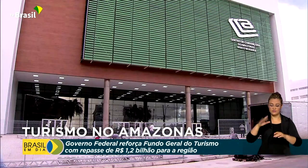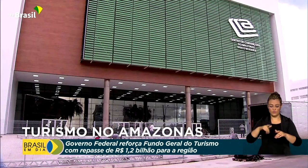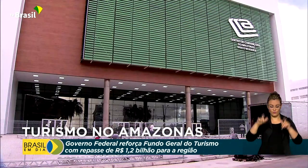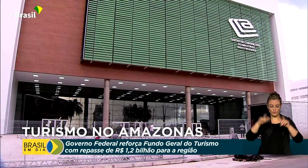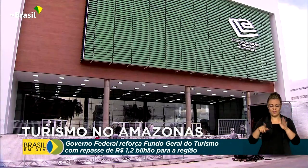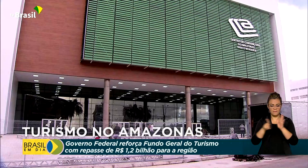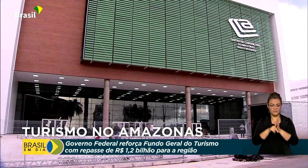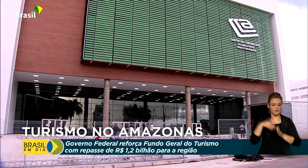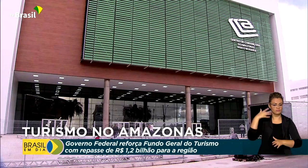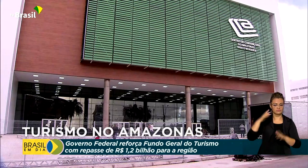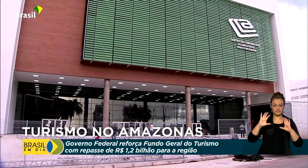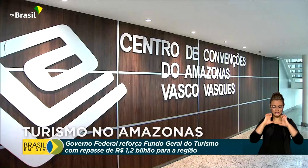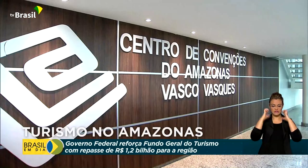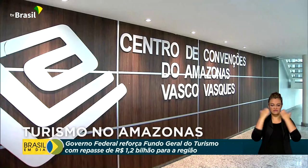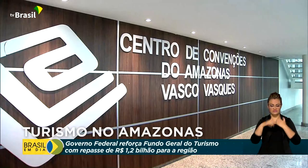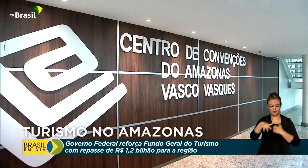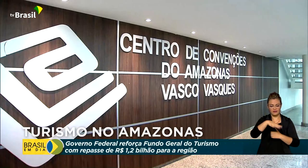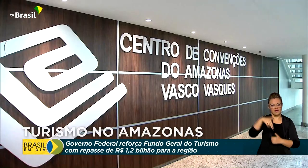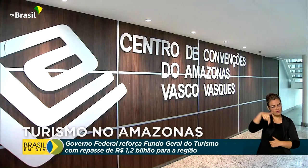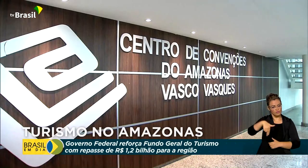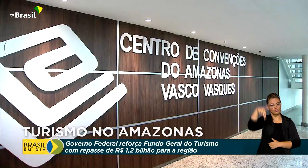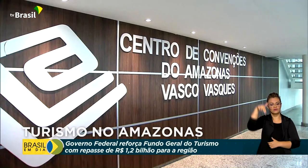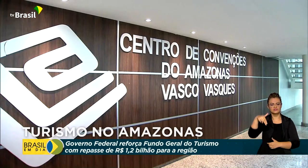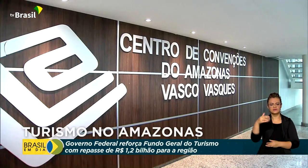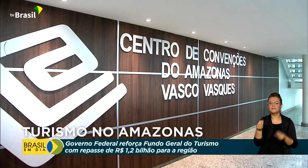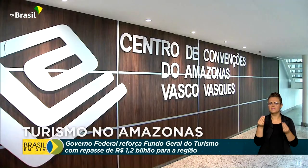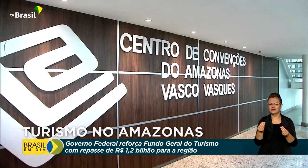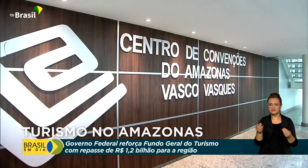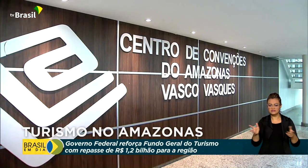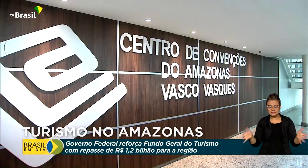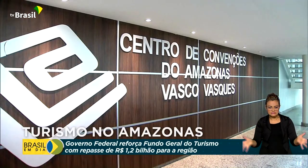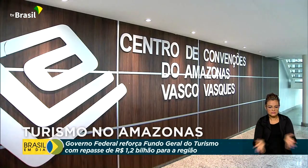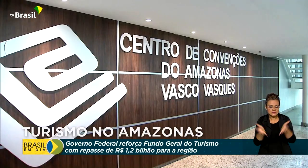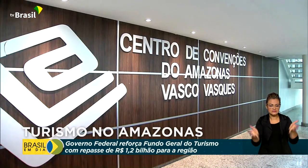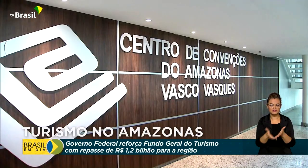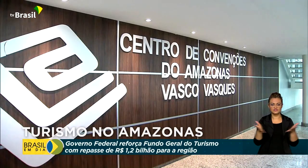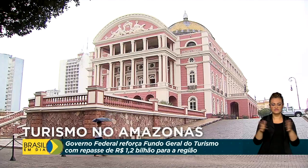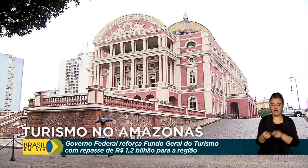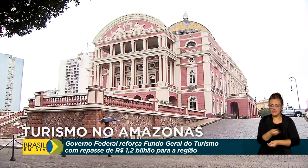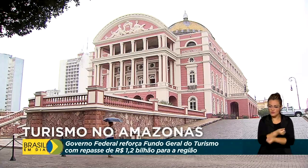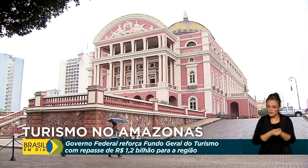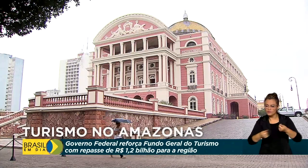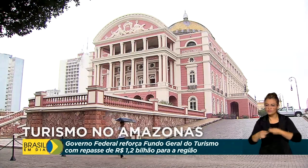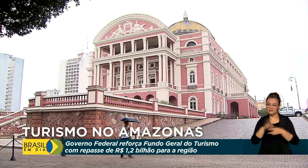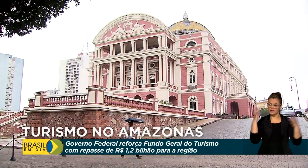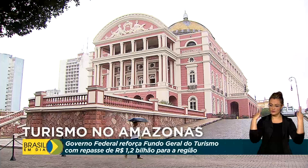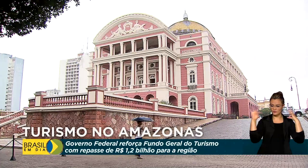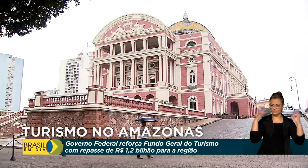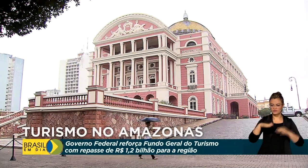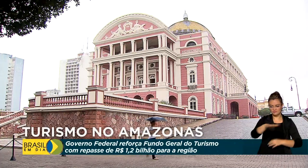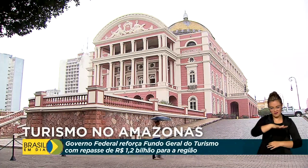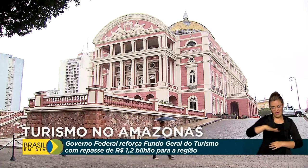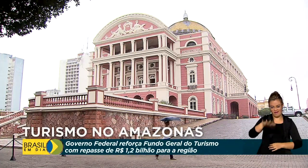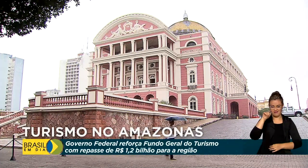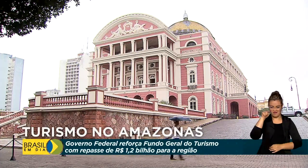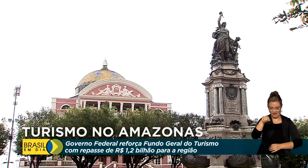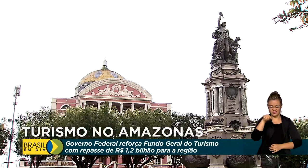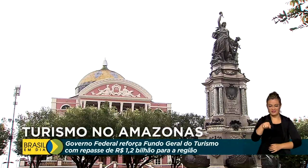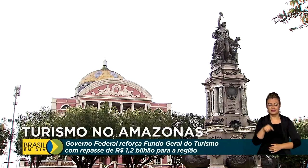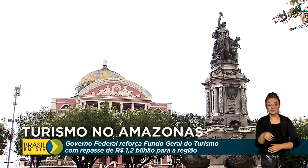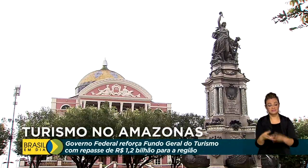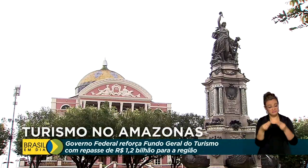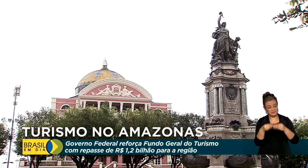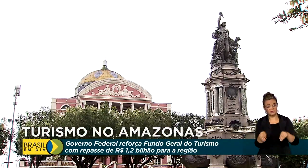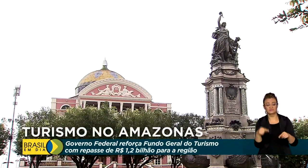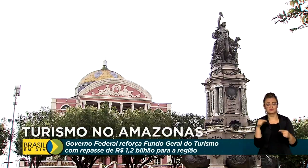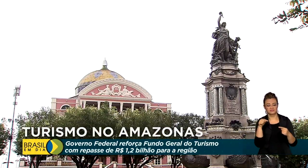convenções da região norte. Tudo para impulsionar a retomada da economia e o turismo da região, prejudicados